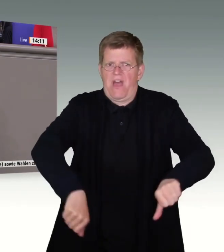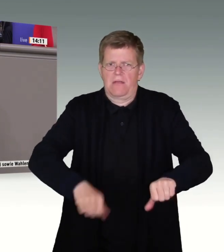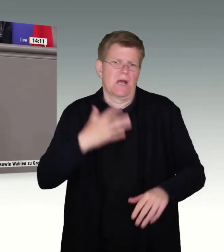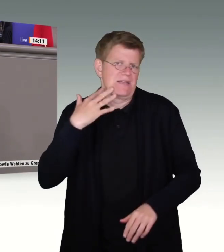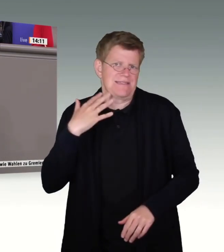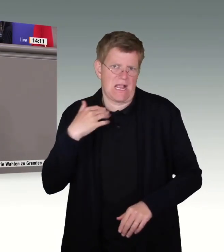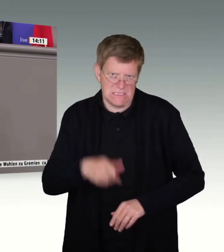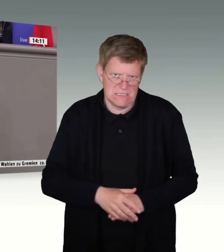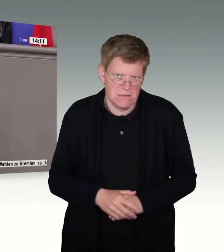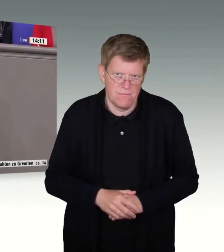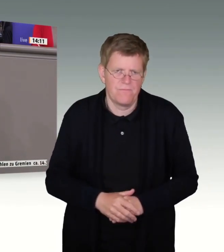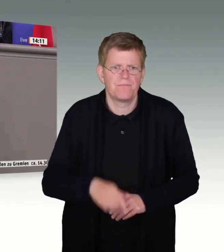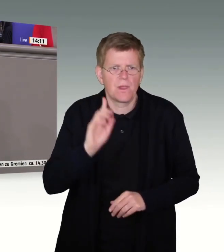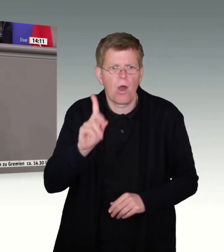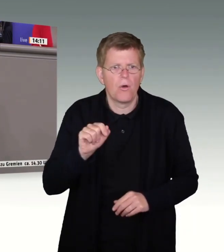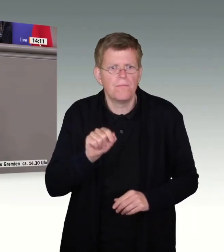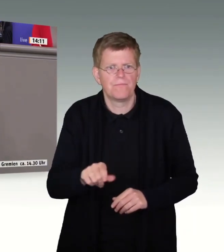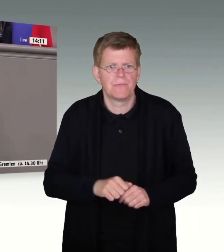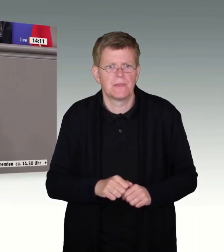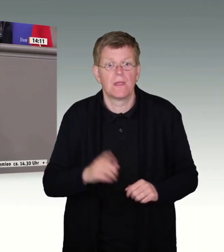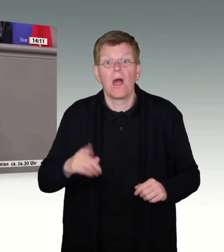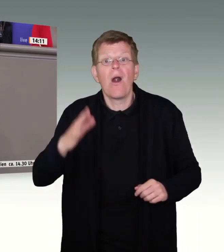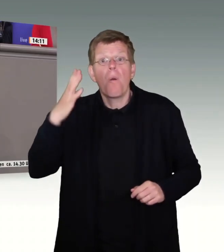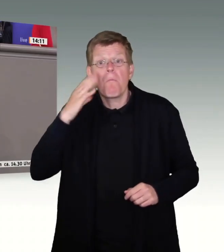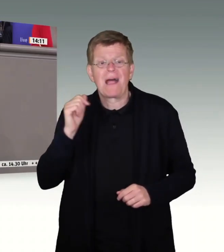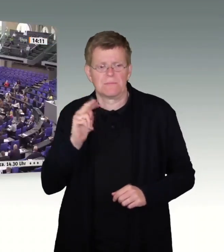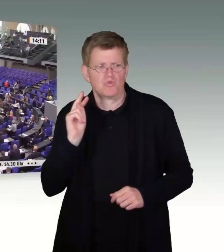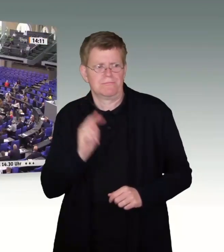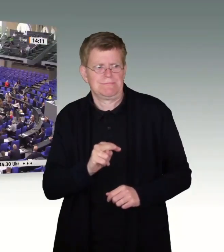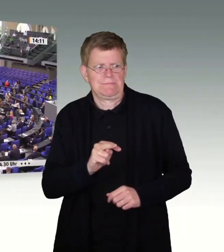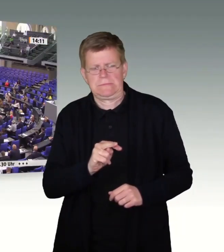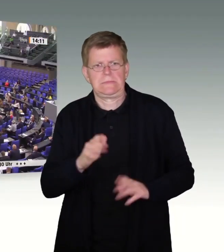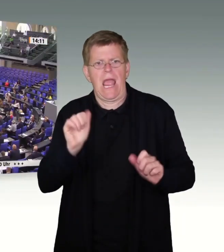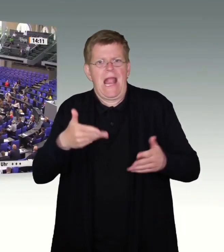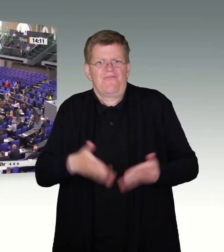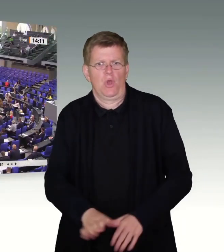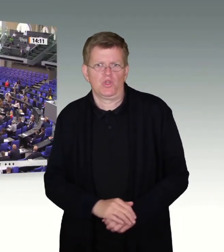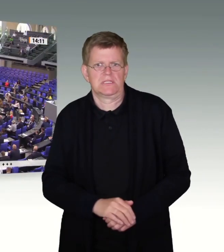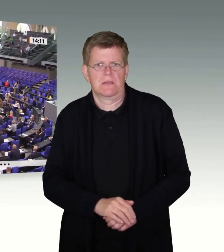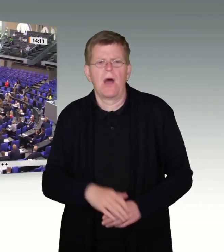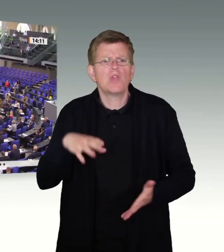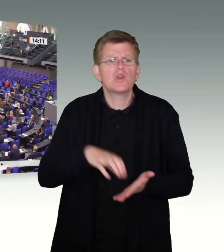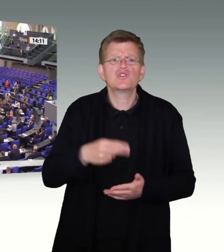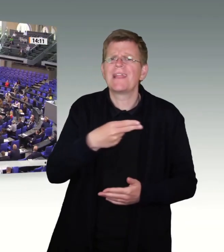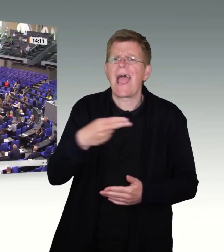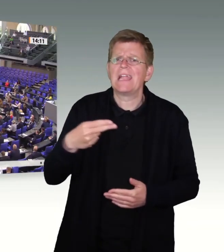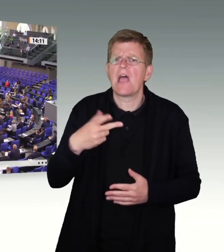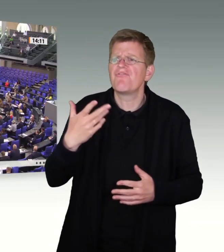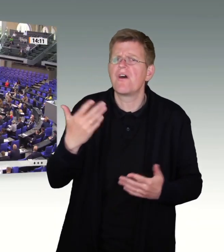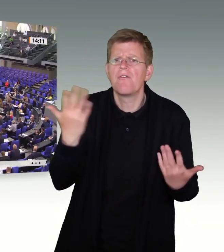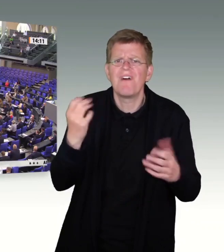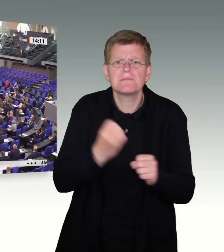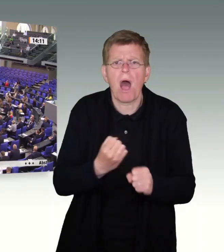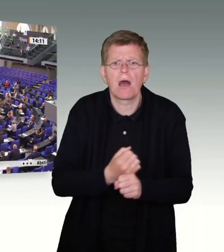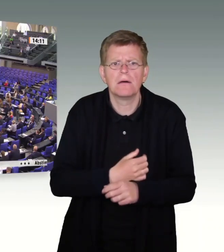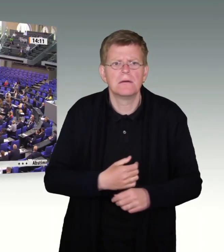dass der Freund der Frau dem Vergewaltigungsakt hilflos beiwohnen musste. Doch was tat die Stadt Hennef? Sie erklärte nicht den Illegalen den